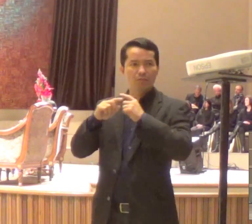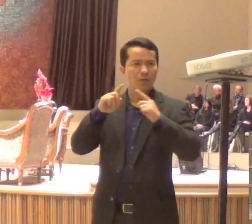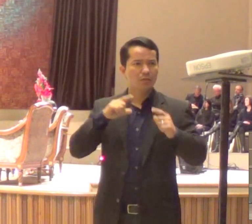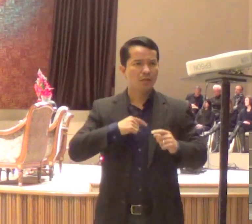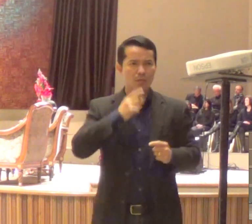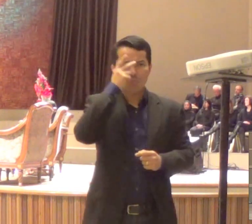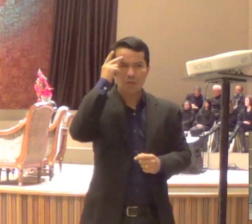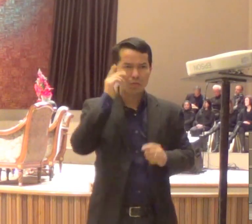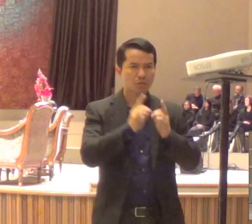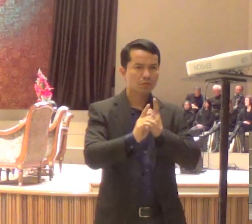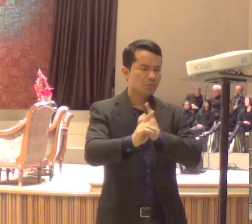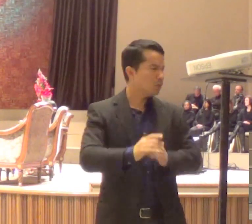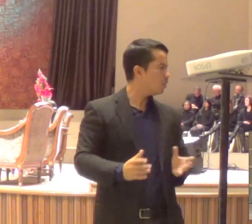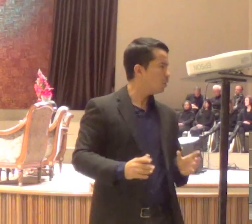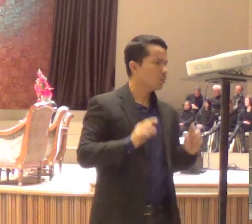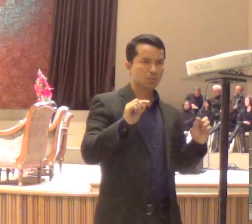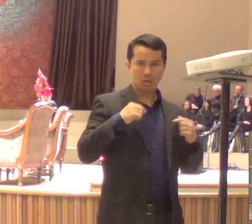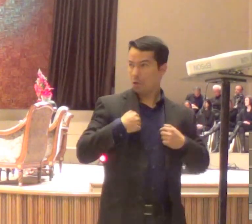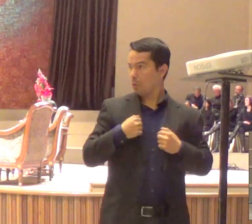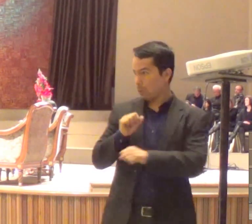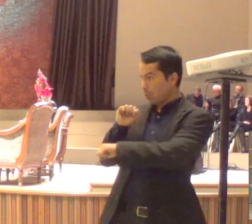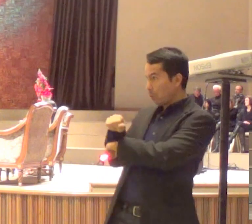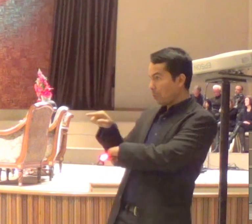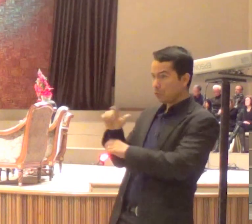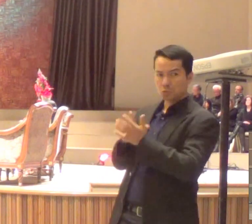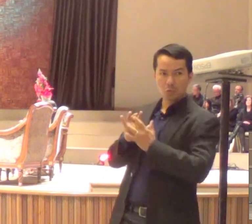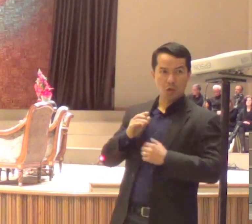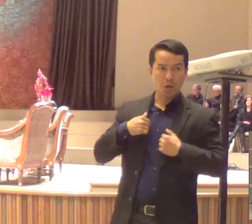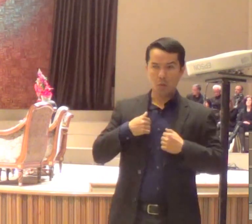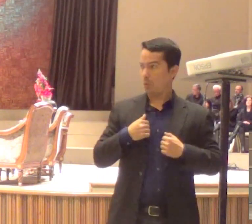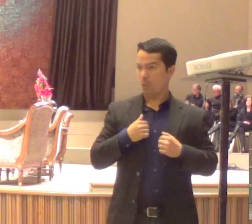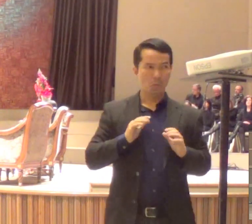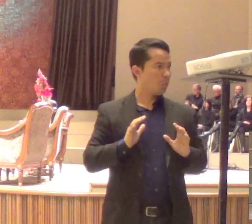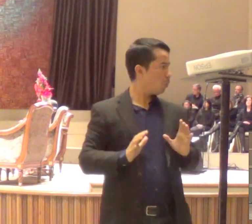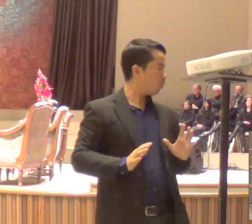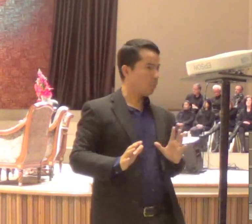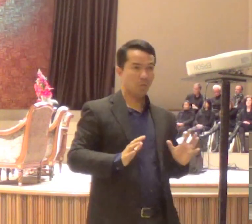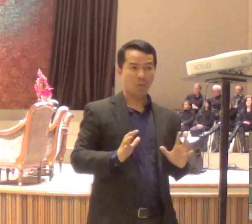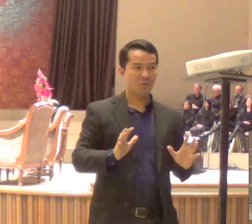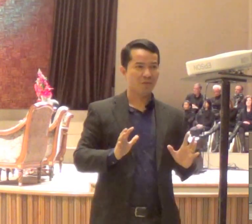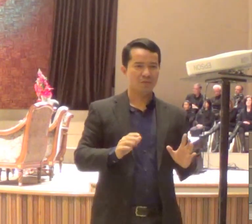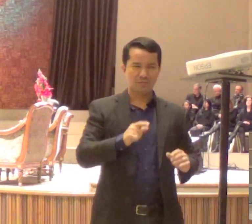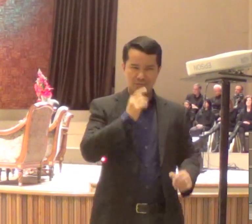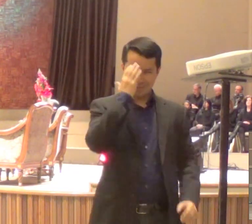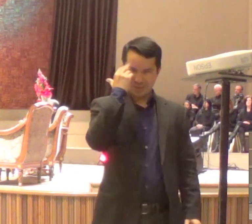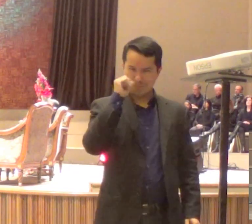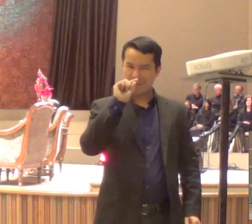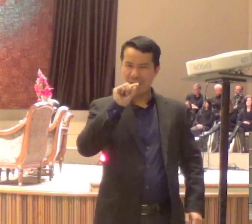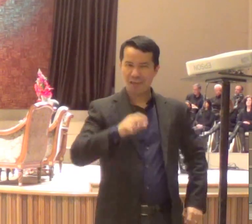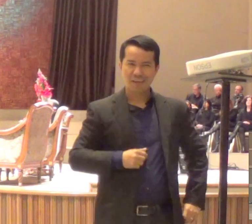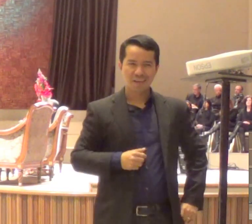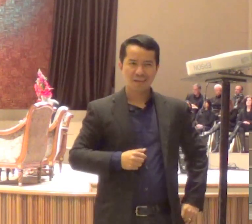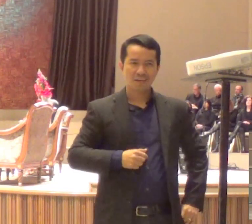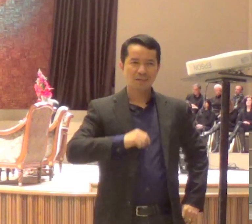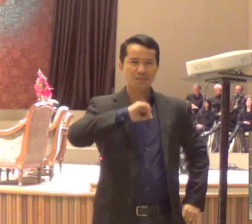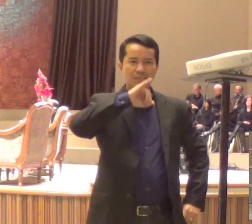deles iria fazer aquilo? Bom, você já sabe de quem ele está falando aqui, né? Sabe de quem ele está falando?